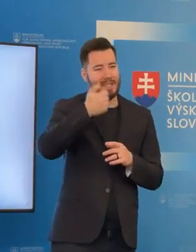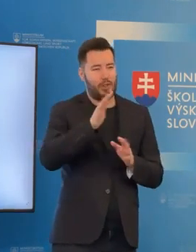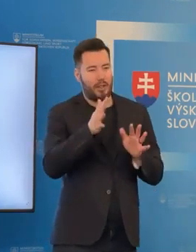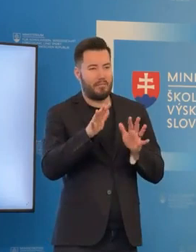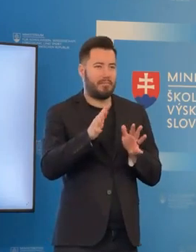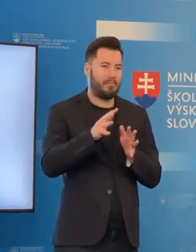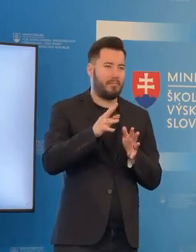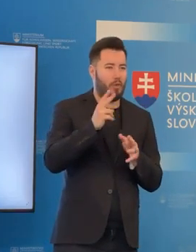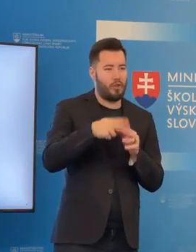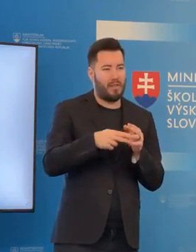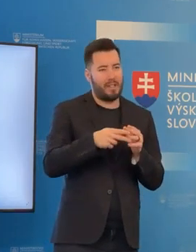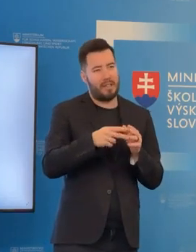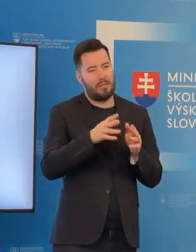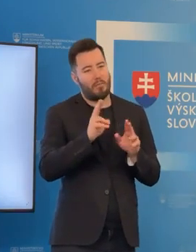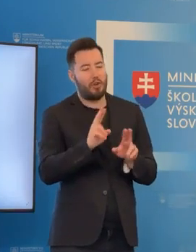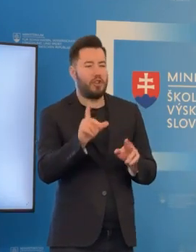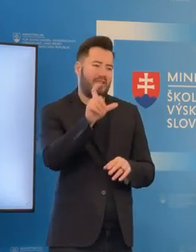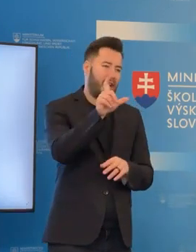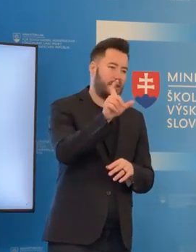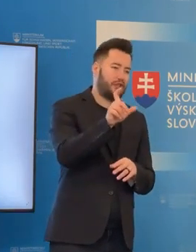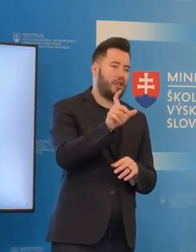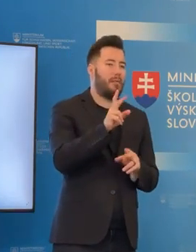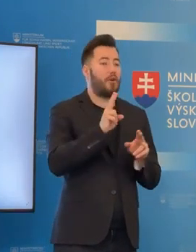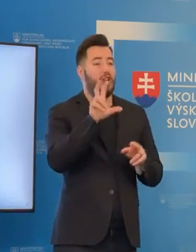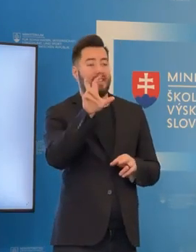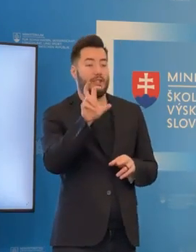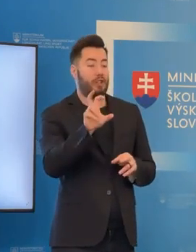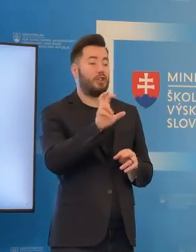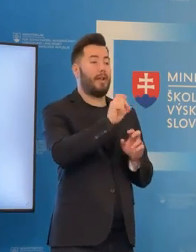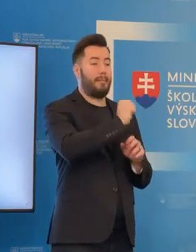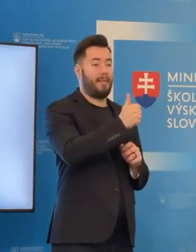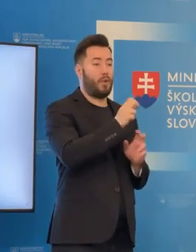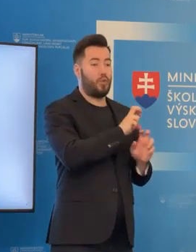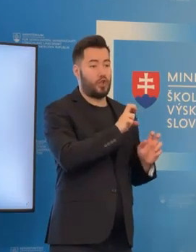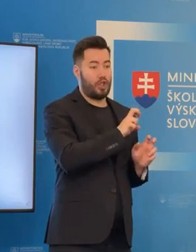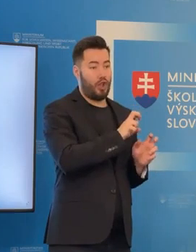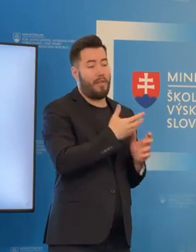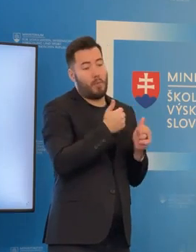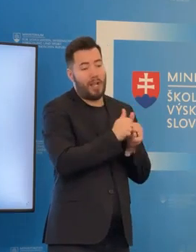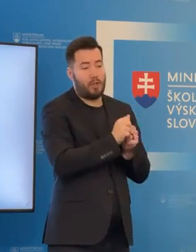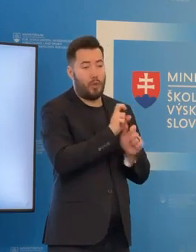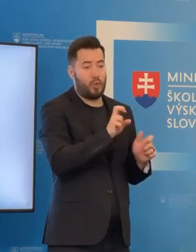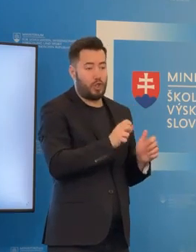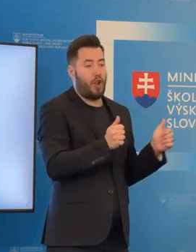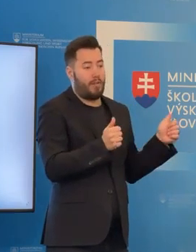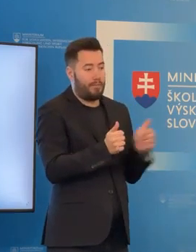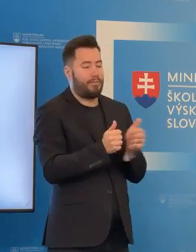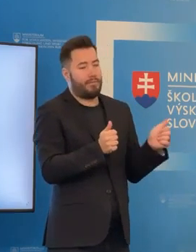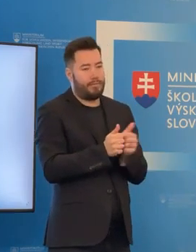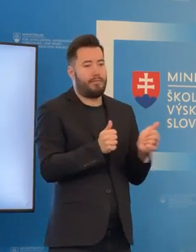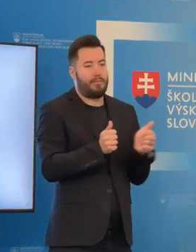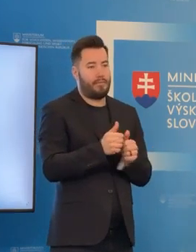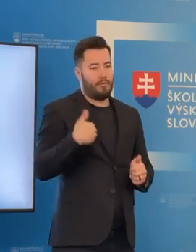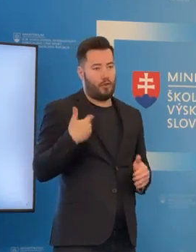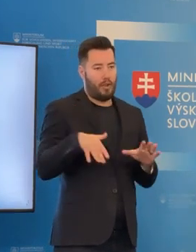niekde do nejakých dvoch, troch týždňoch už by vedeli zamestnať prvých či už učiteľov alebo asistentov učiteľov do našich škôl.